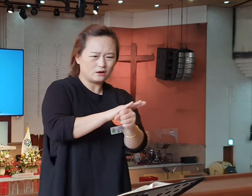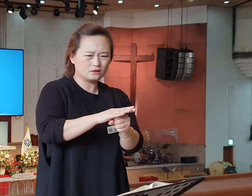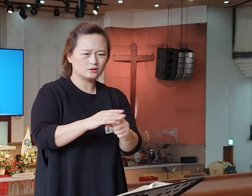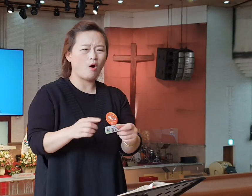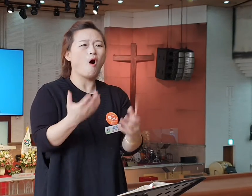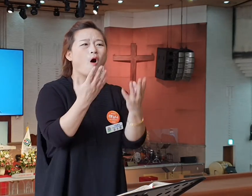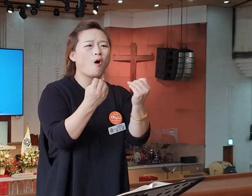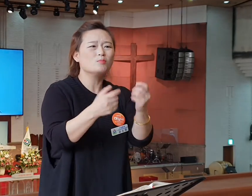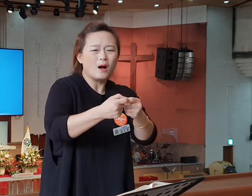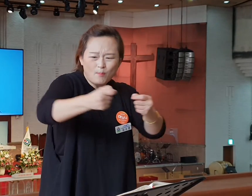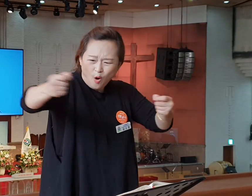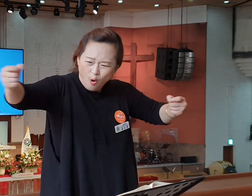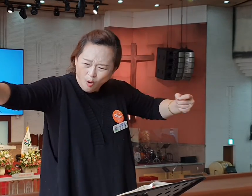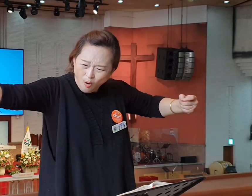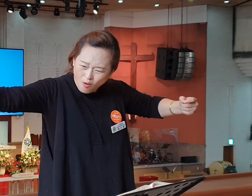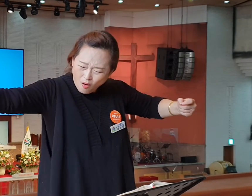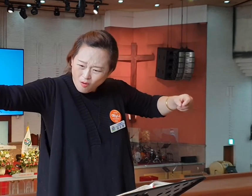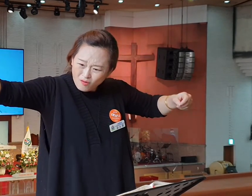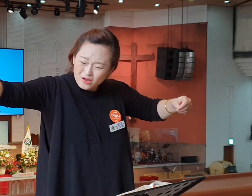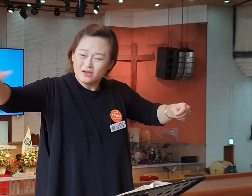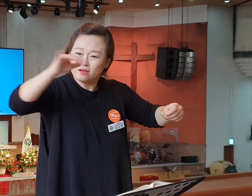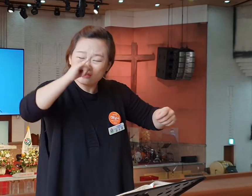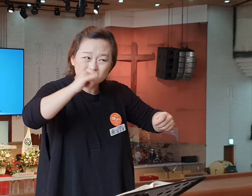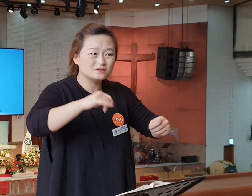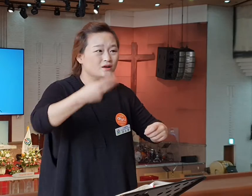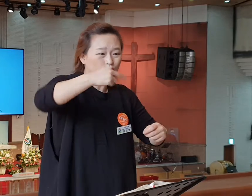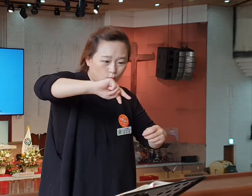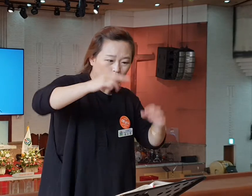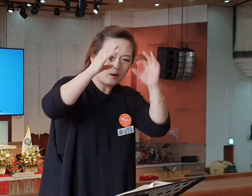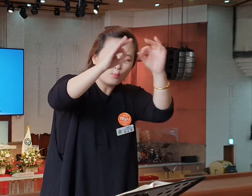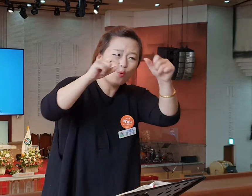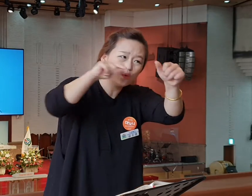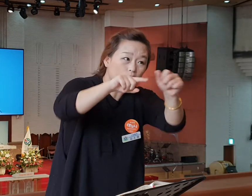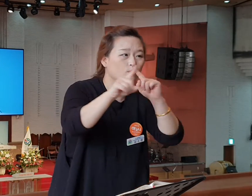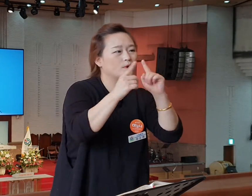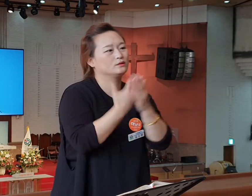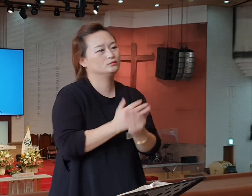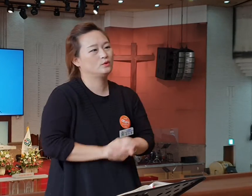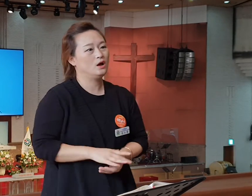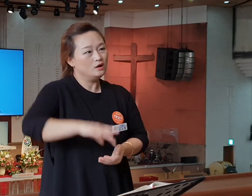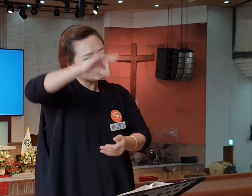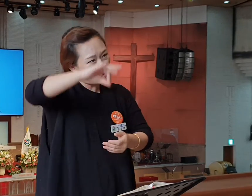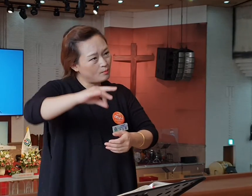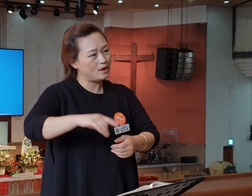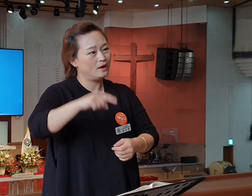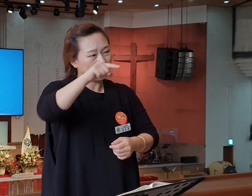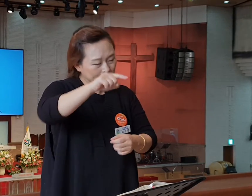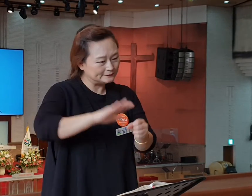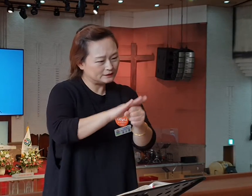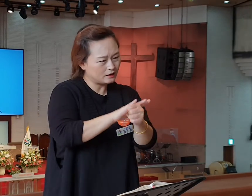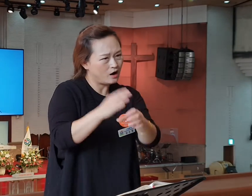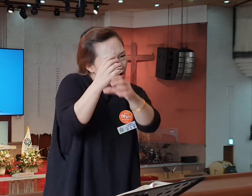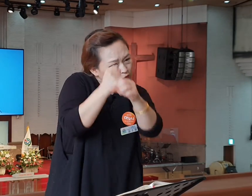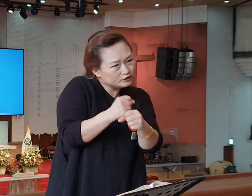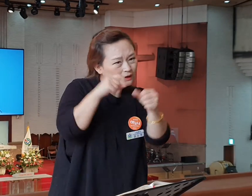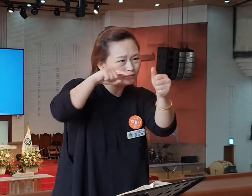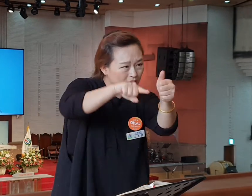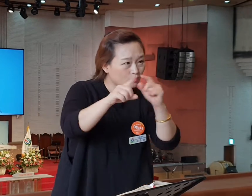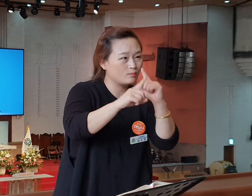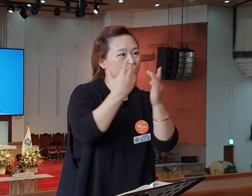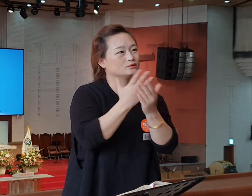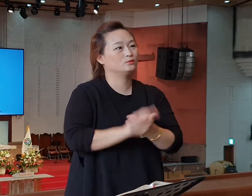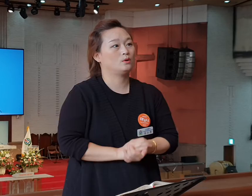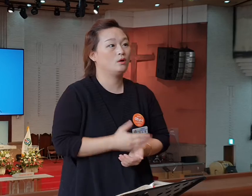그리고 어떻게 하는 거예요? 너희들 이제 그 처음 행위로 다시 붙잡으랍니다. 무슨 얘기예요? 너희들 전에는